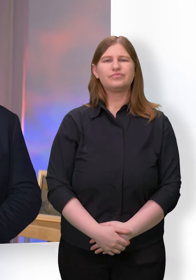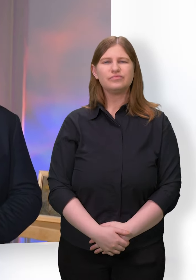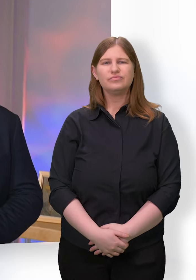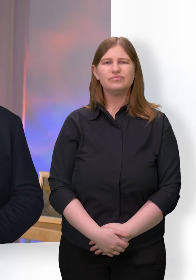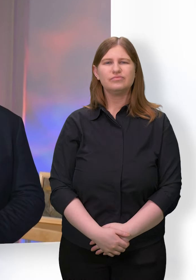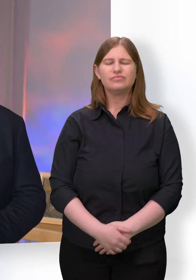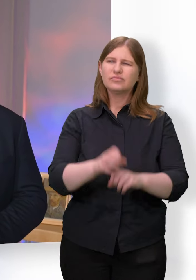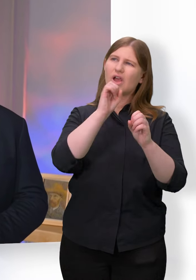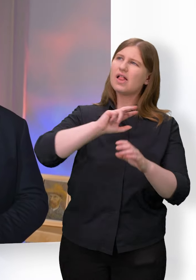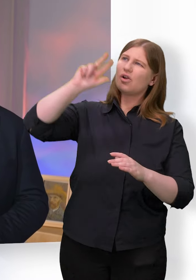Heiliger Gott und Vater,